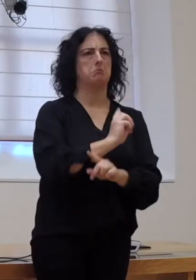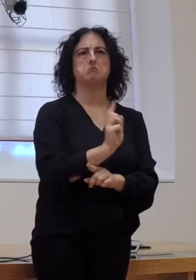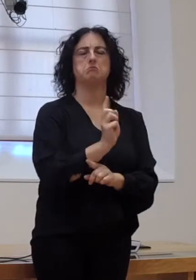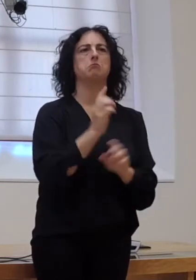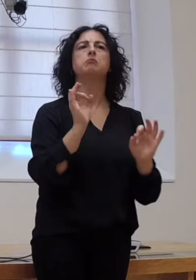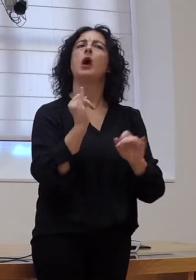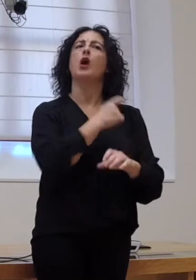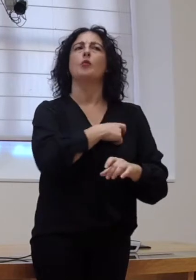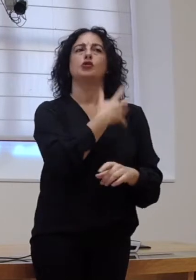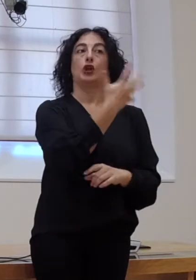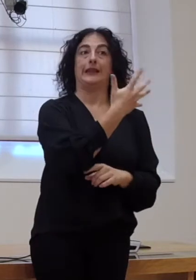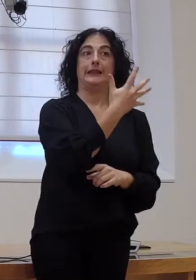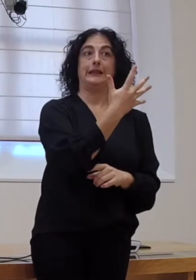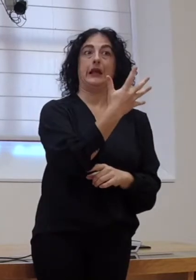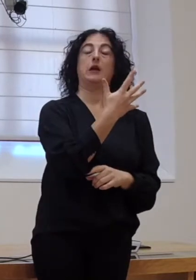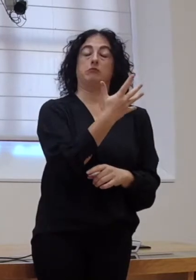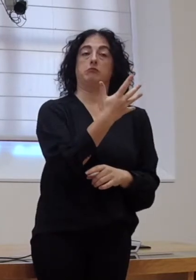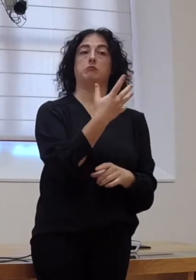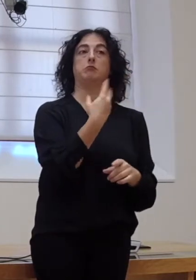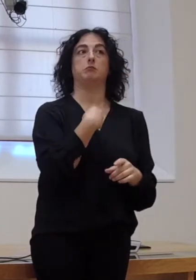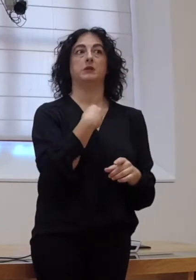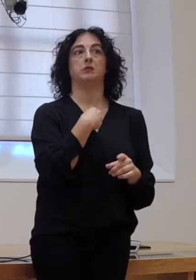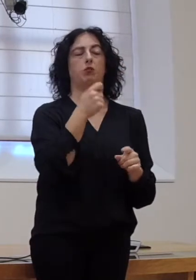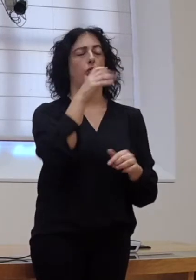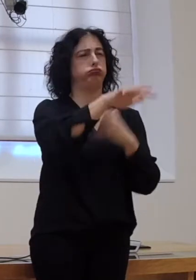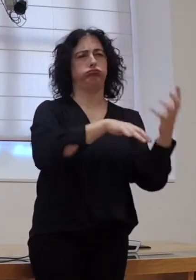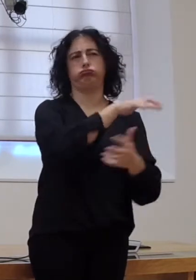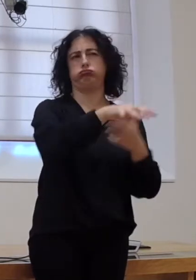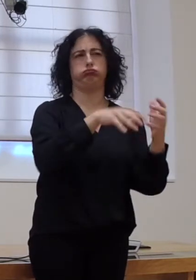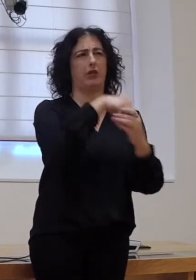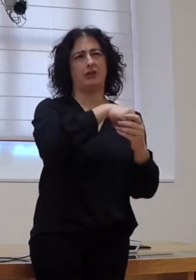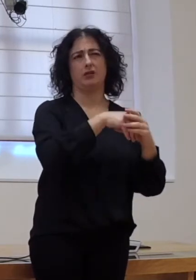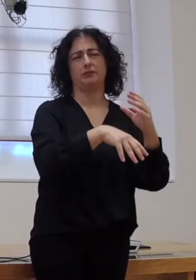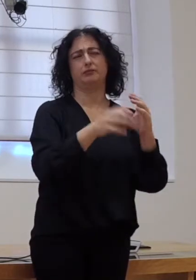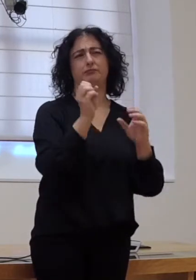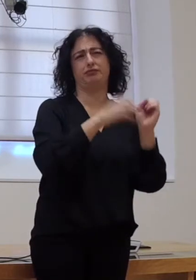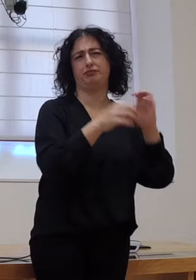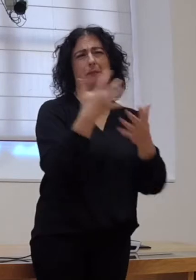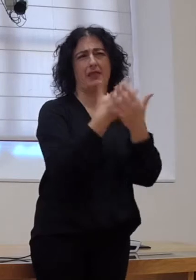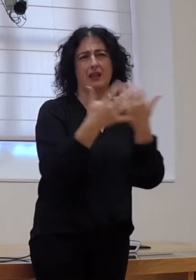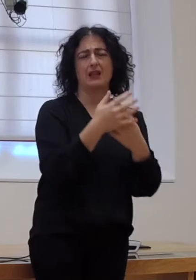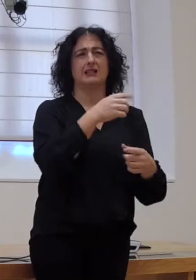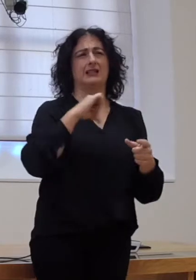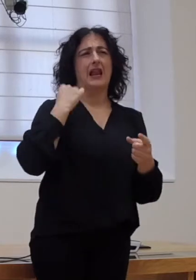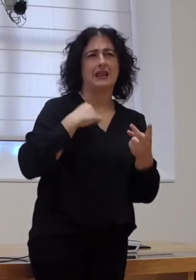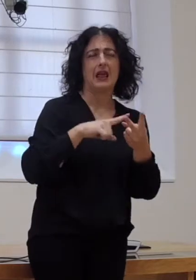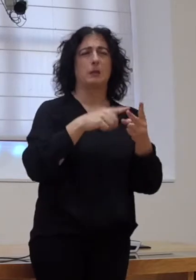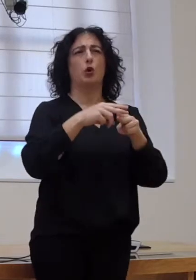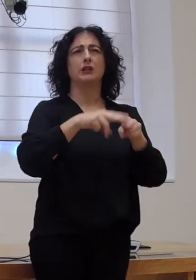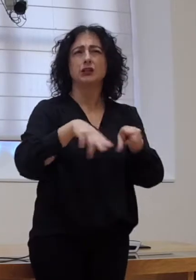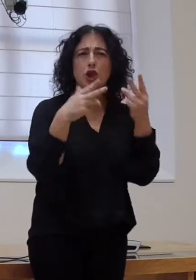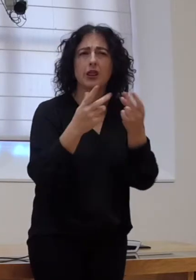existe unha comisión quinta que case, pois, un caixón desastre onde se incluen, pois, sanidade, política social,